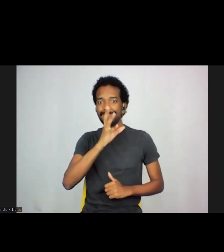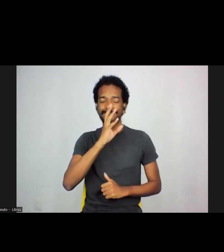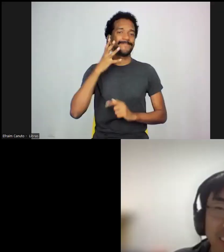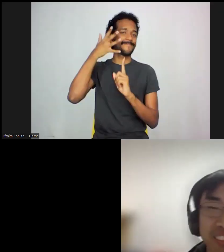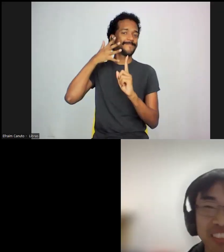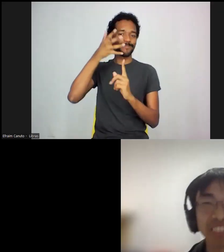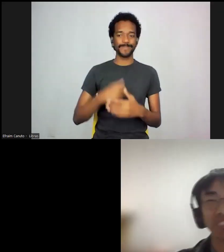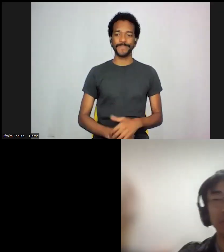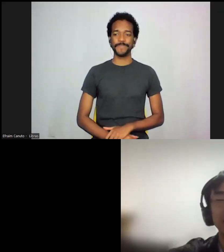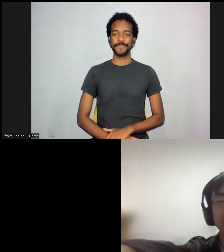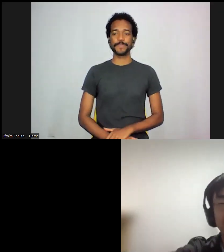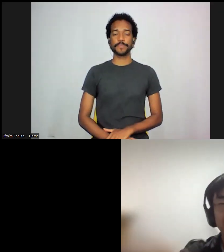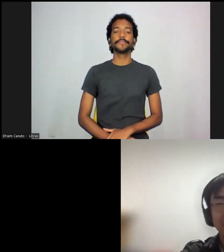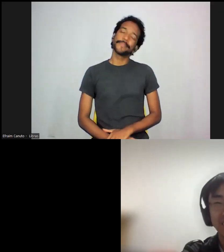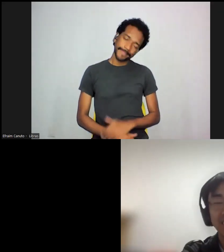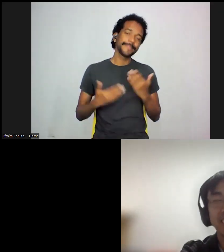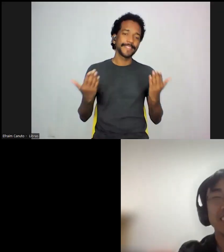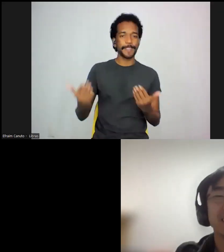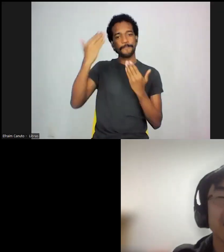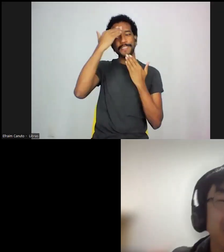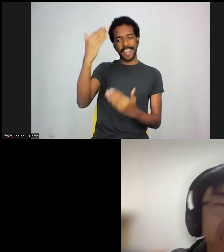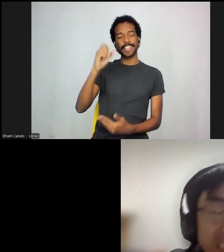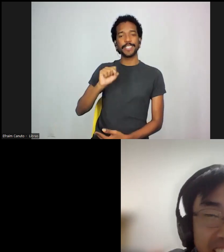Muito bom, obrigado, Suzy.